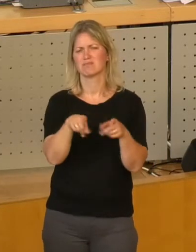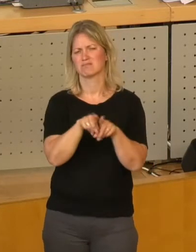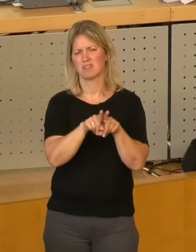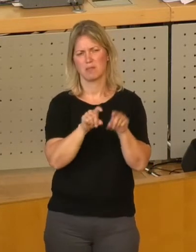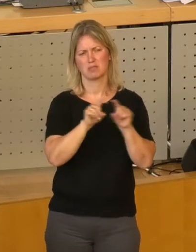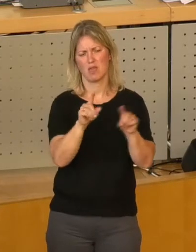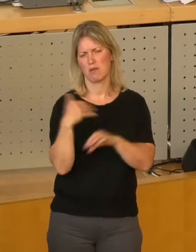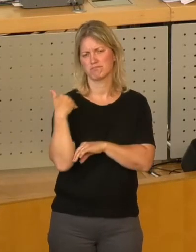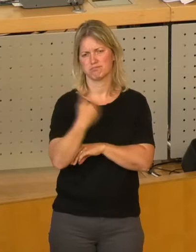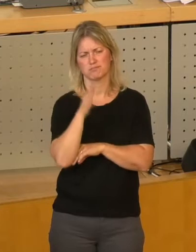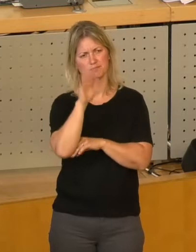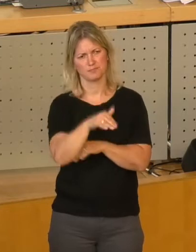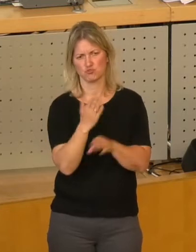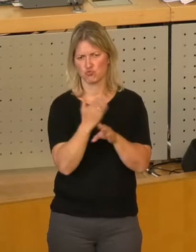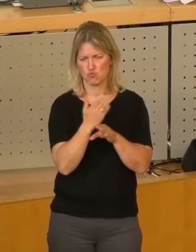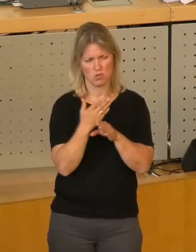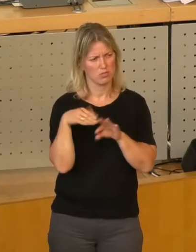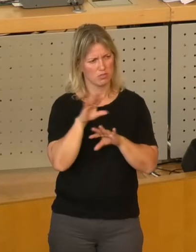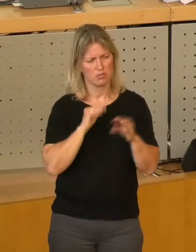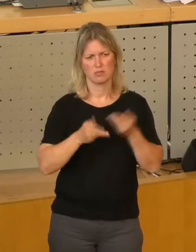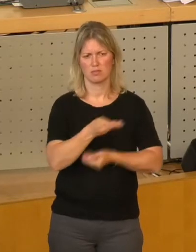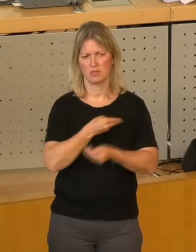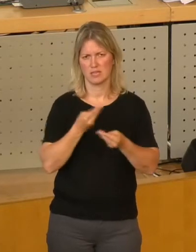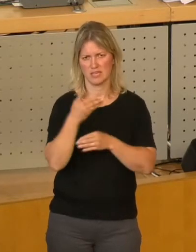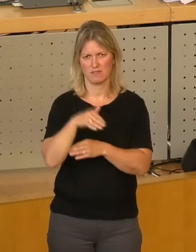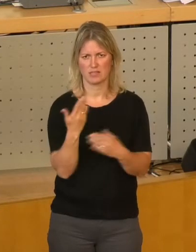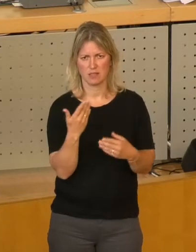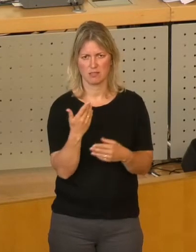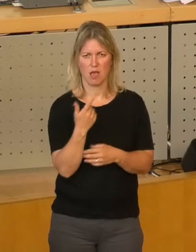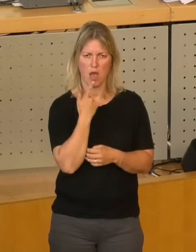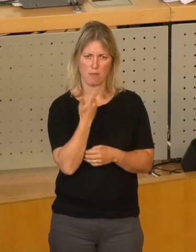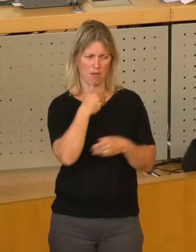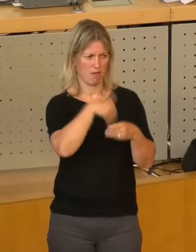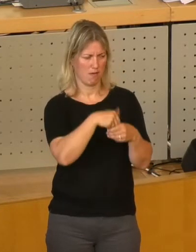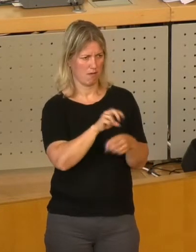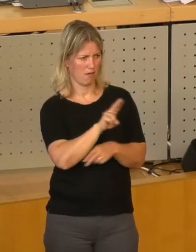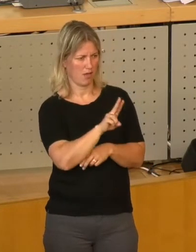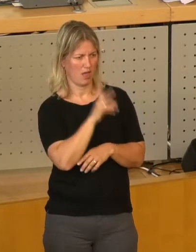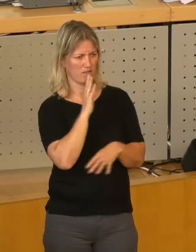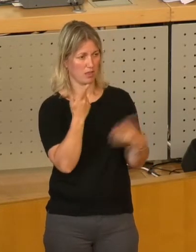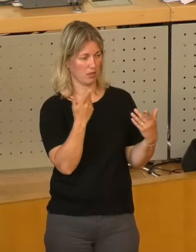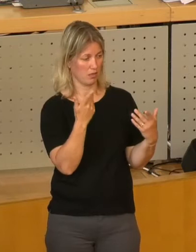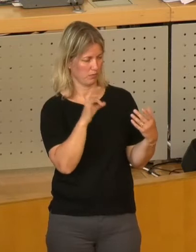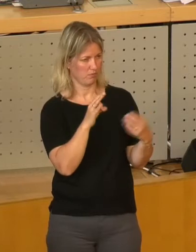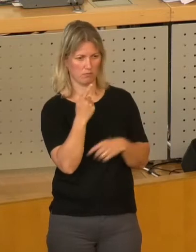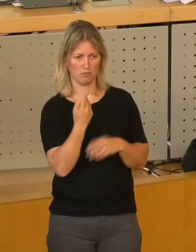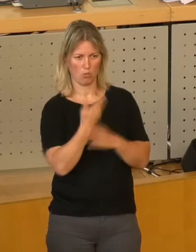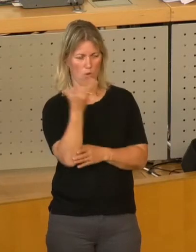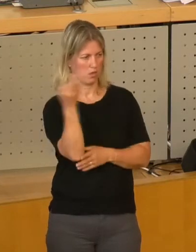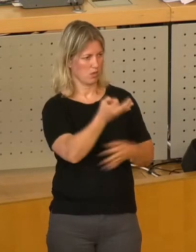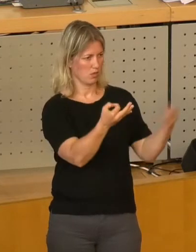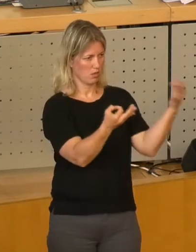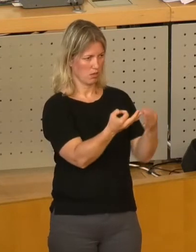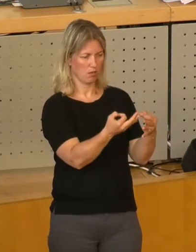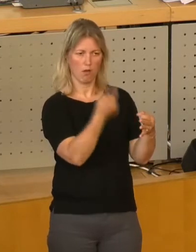wir ja auch schon uns drüber unterhalten, eigentlich so ein bisschen wie das Kaninchen aus dem Zylinder, kommissarische